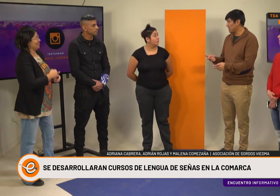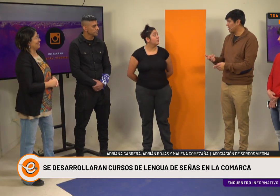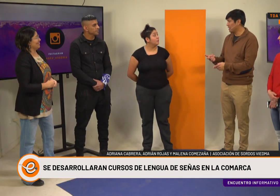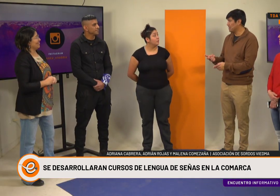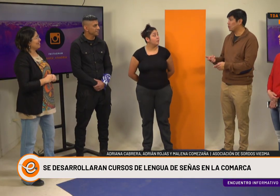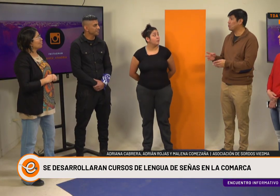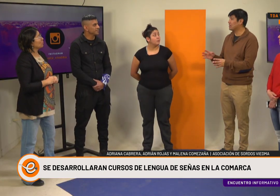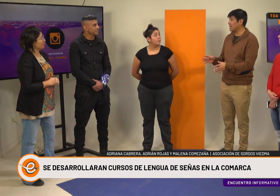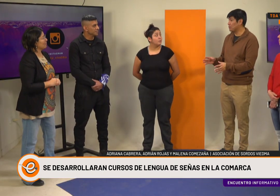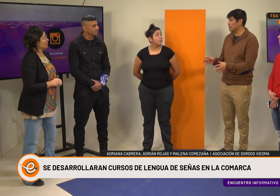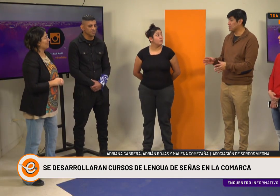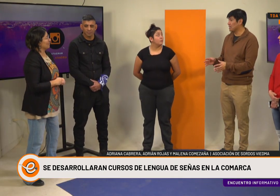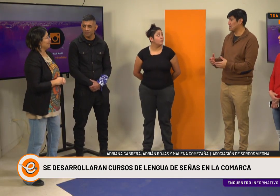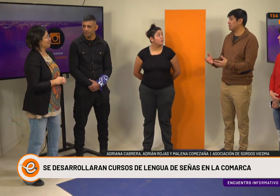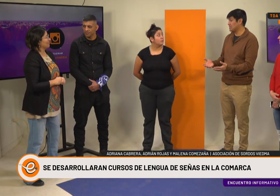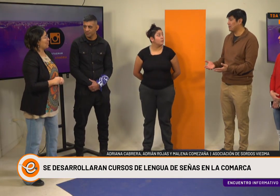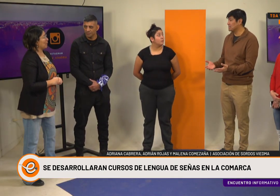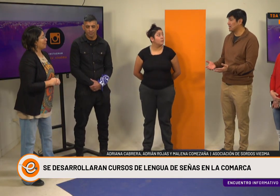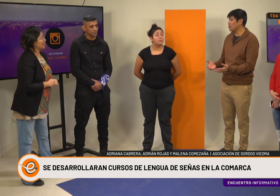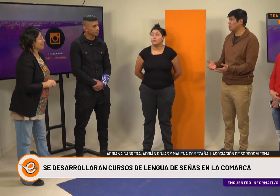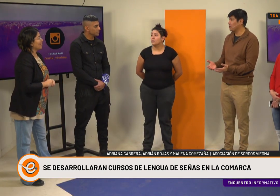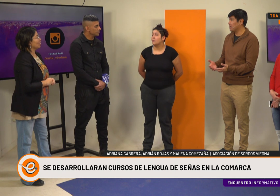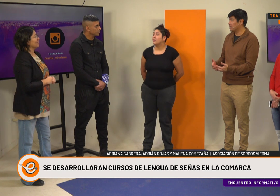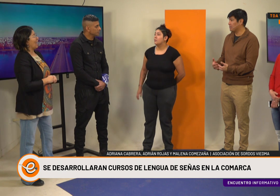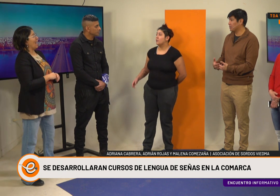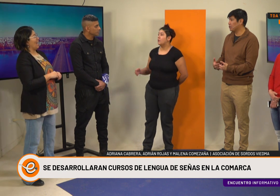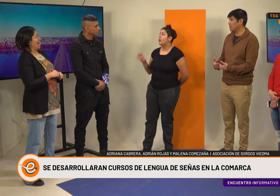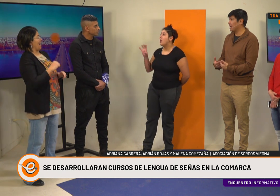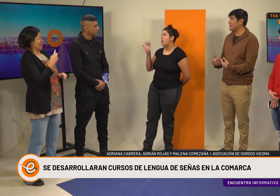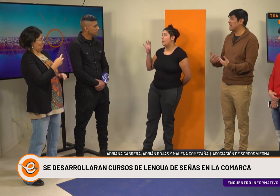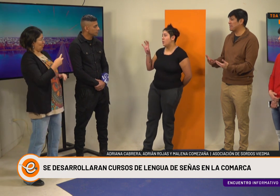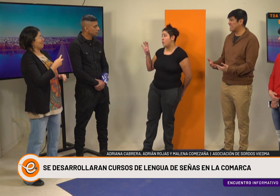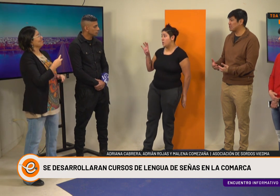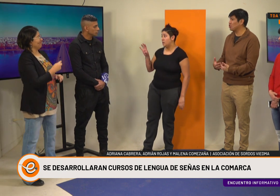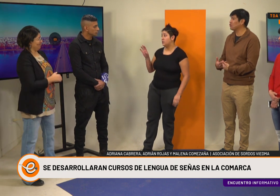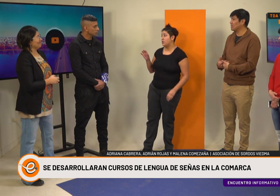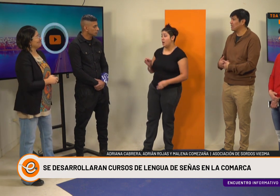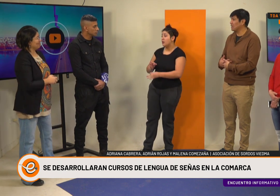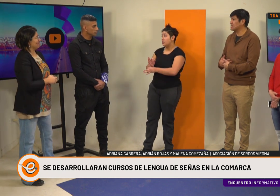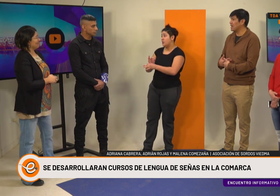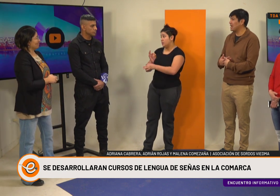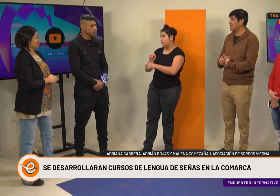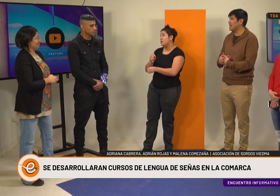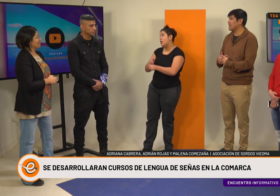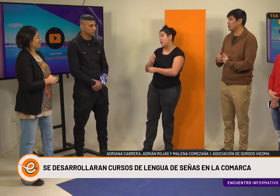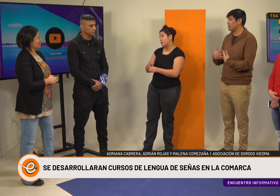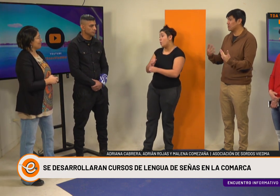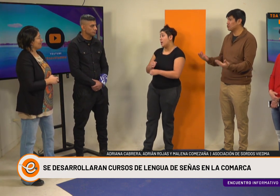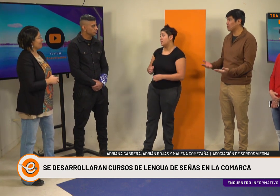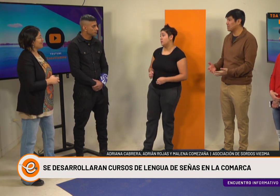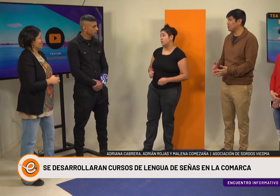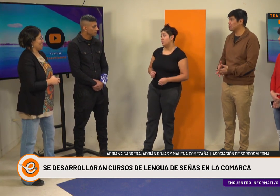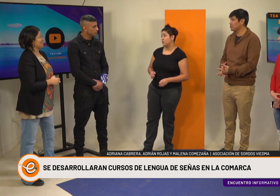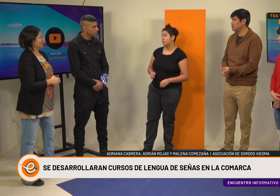segunda ley, ¿cómo está la provincia? ¿Se ha avanzado respecto de la implementación de esa ley en los